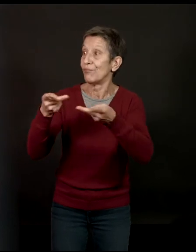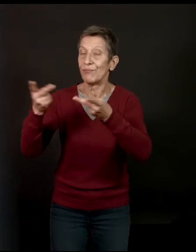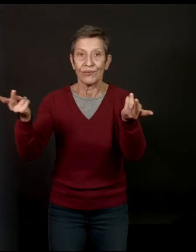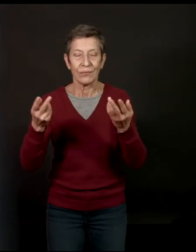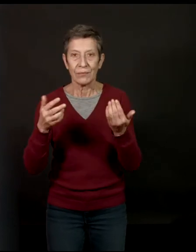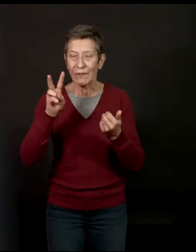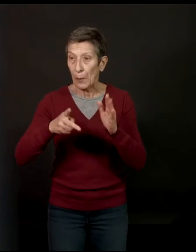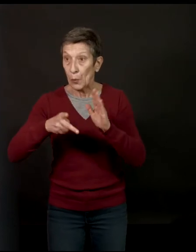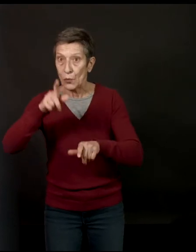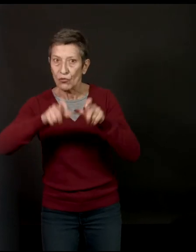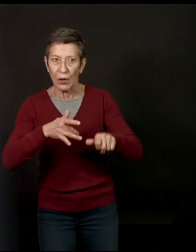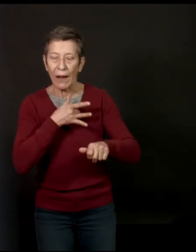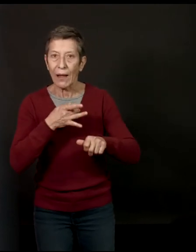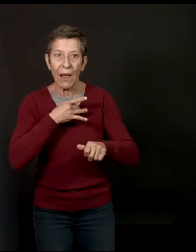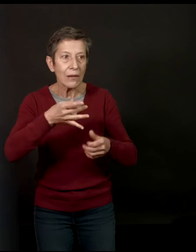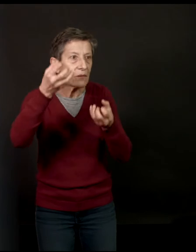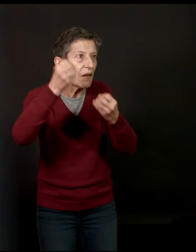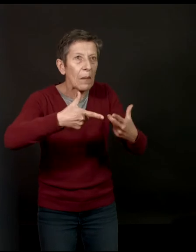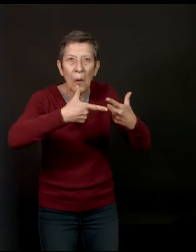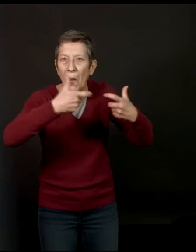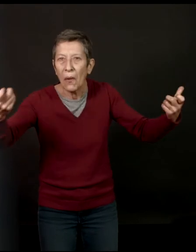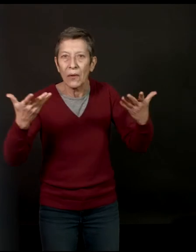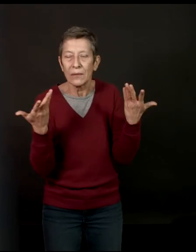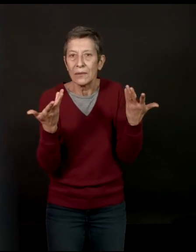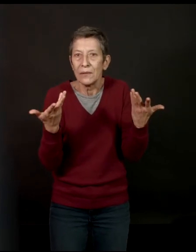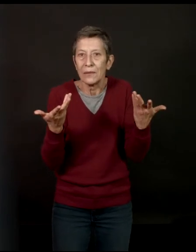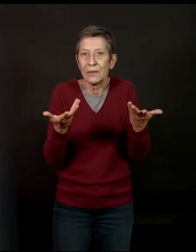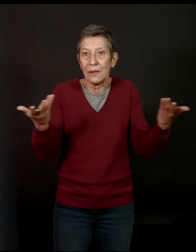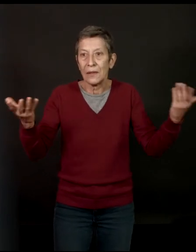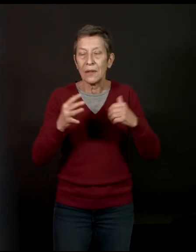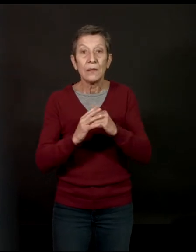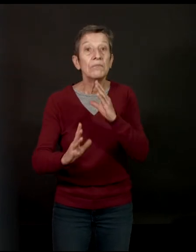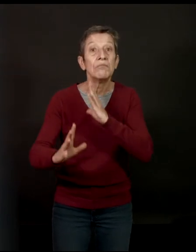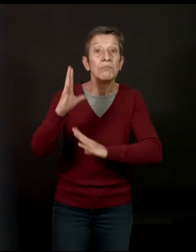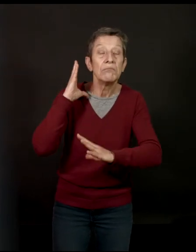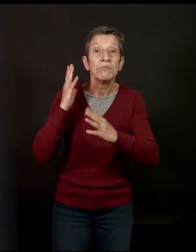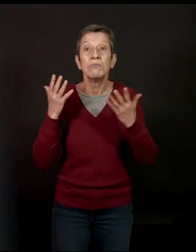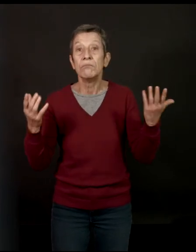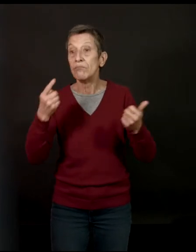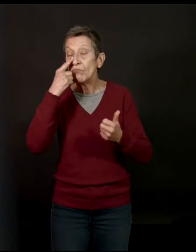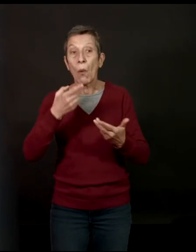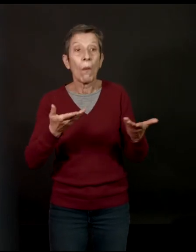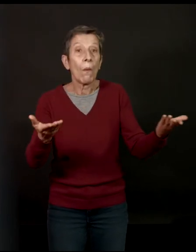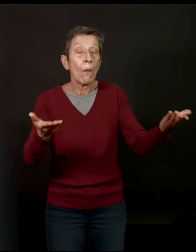sortent, pour le fait divers, en fait. C'est-à-dire que ce qui, auparavant, pouvait apparaître comme un sujet